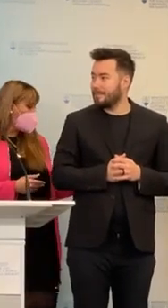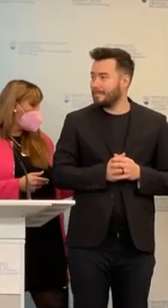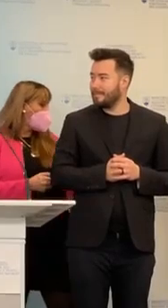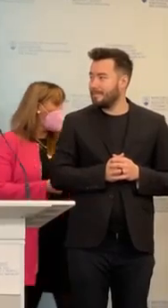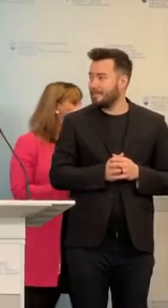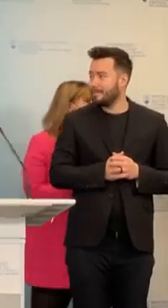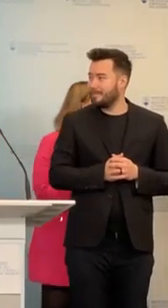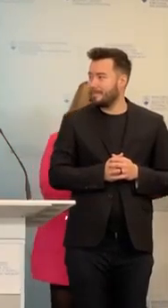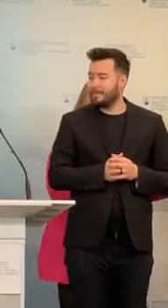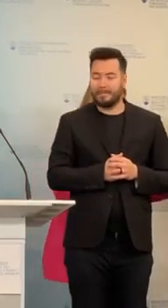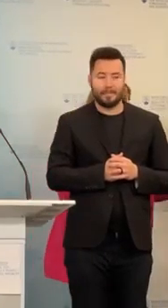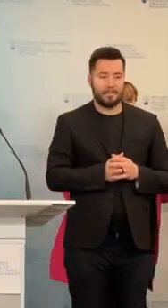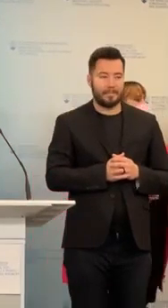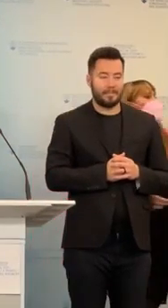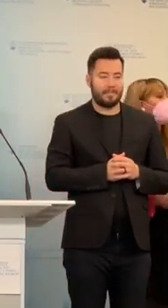Ďakujem.